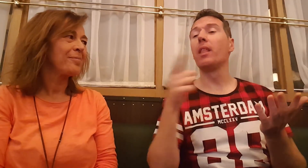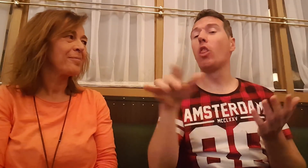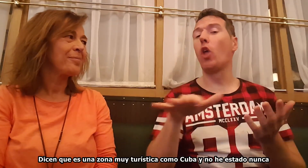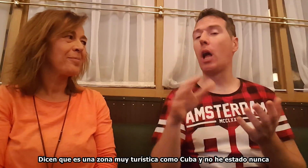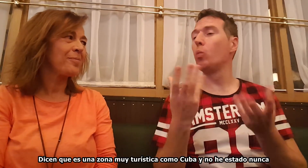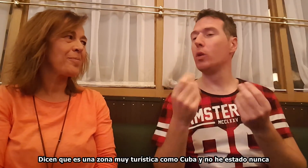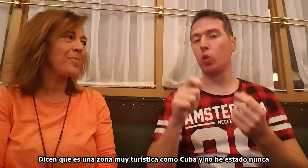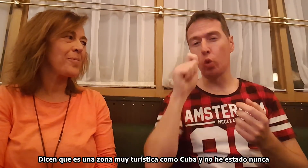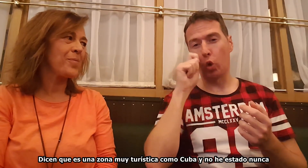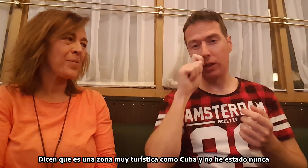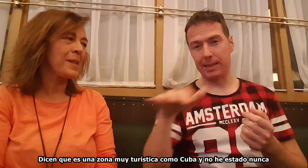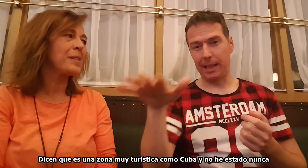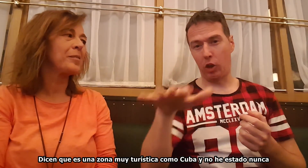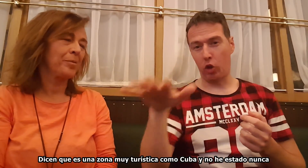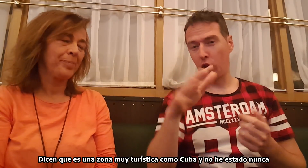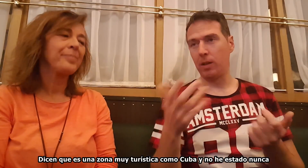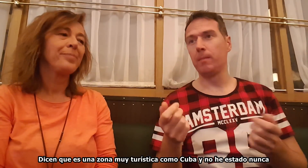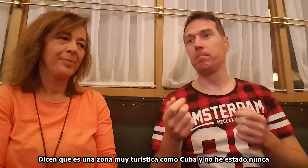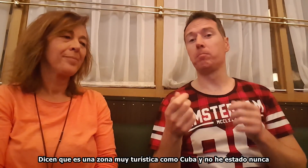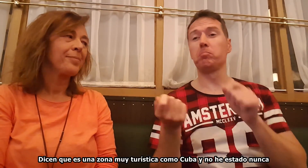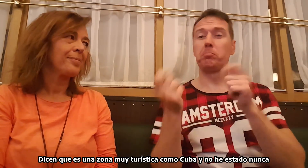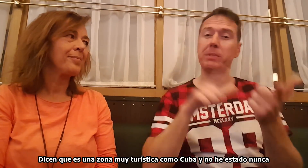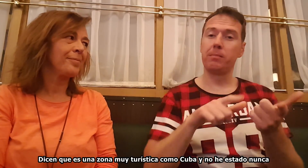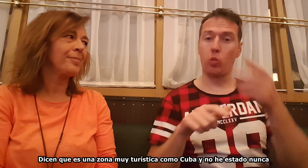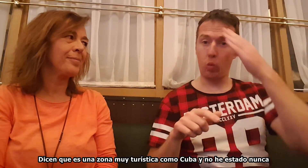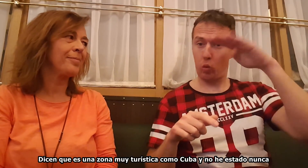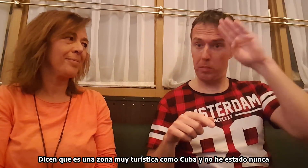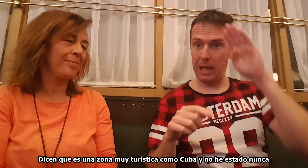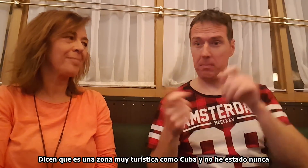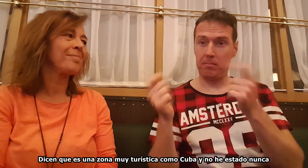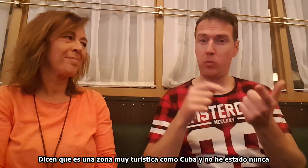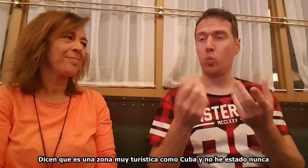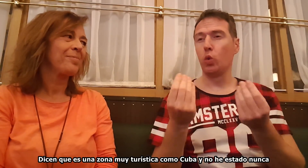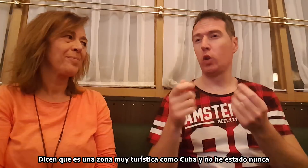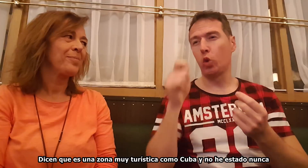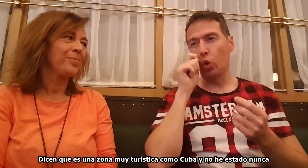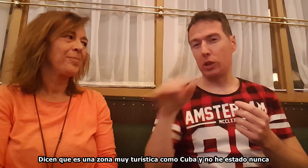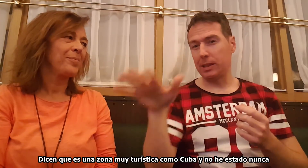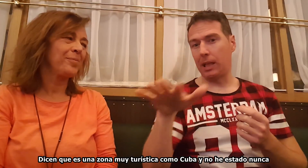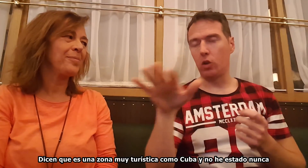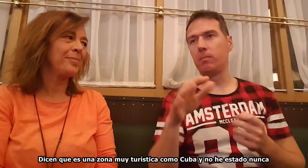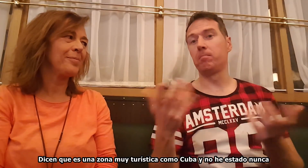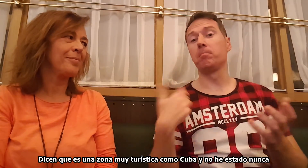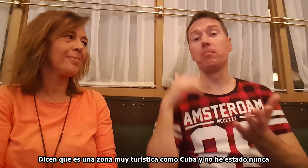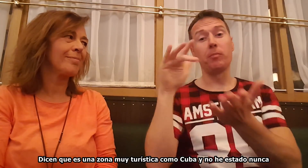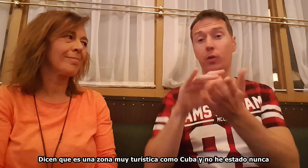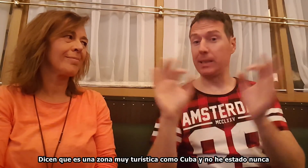Dicen que es una zona muy turística. Como Cuba. No he estado nunca allí.